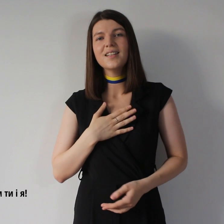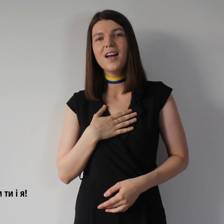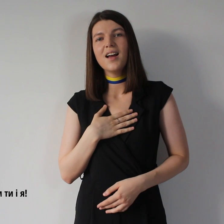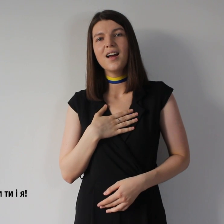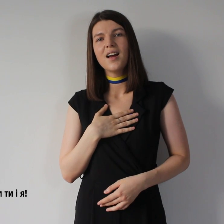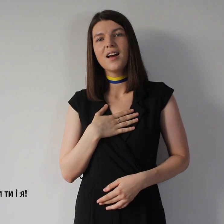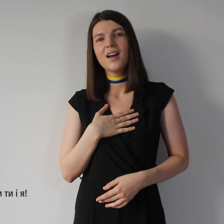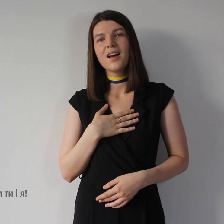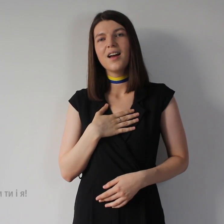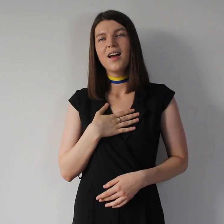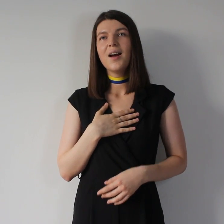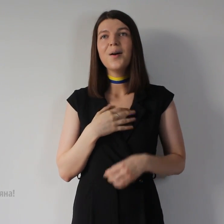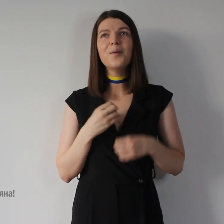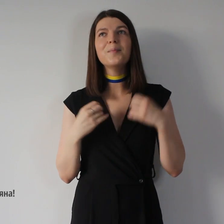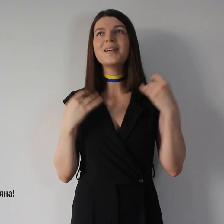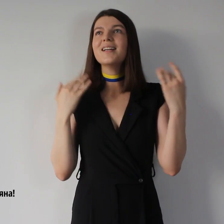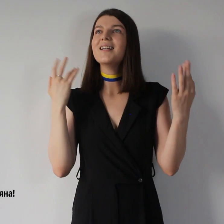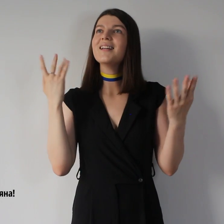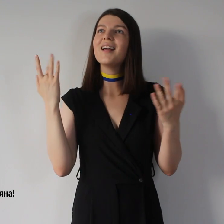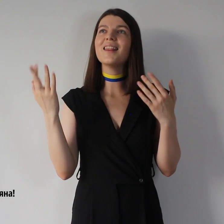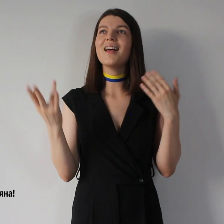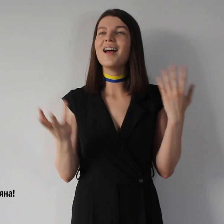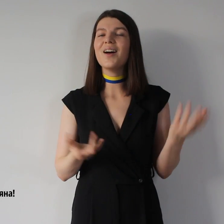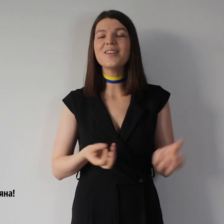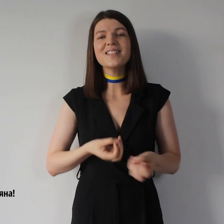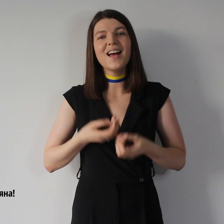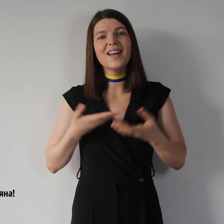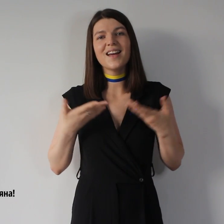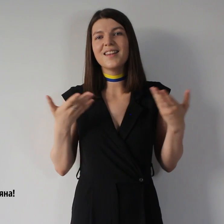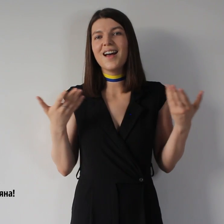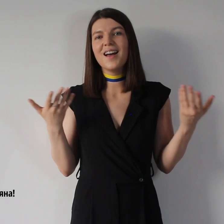я Омріяна, осяяна